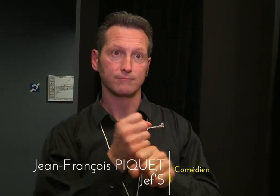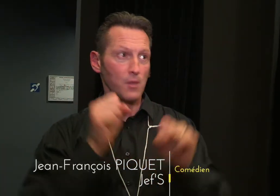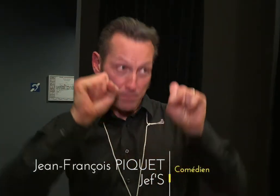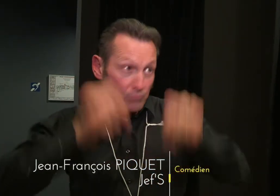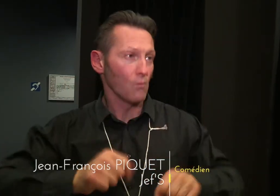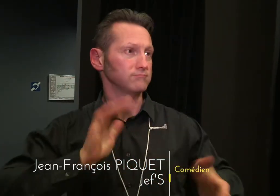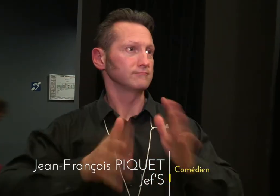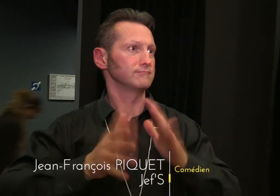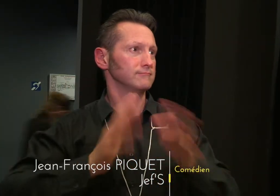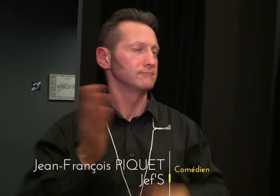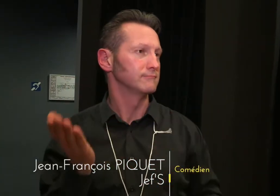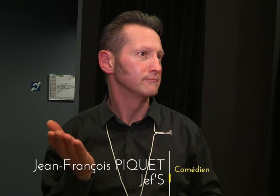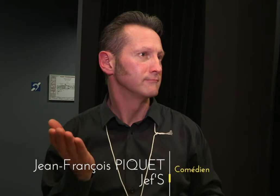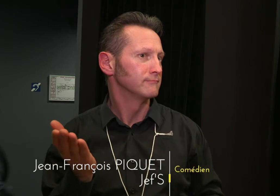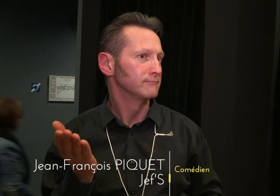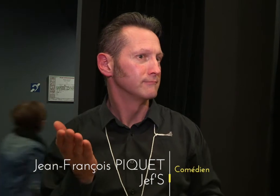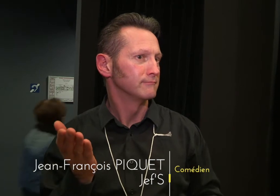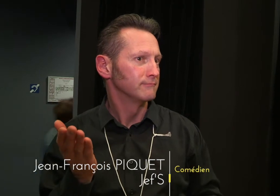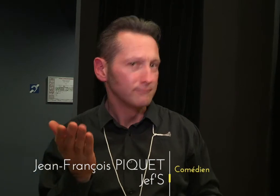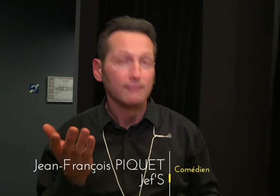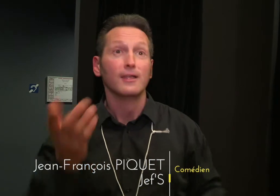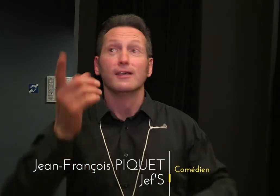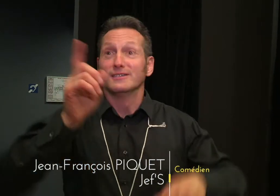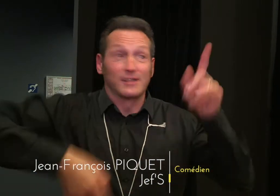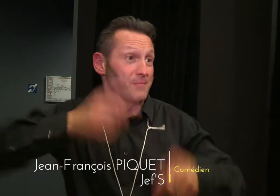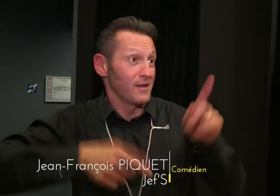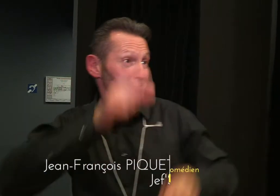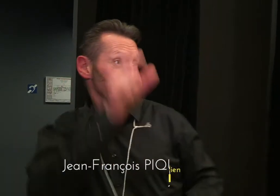Il y a des gens qui apprennent la langue des signes à 70 ans.'est en fonction des personnes.